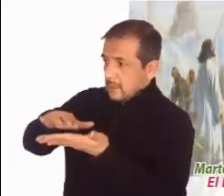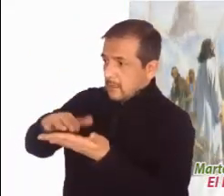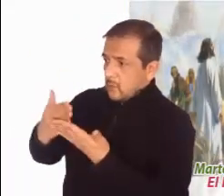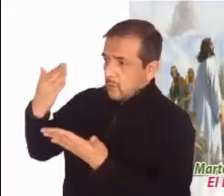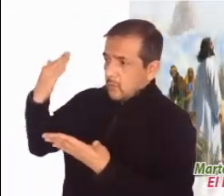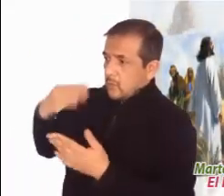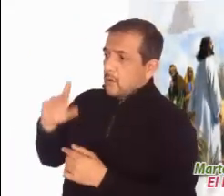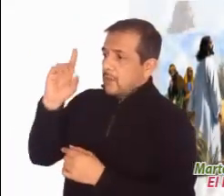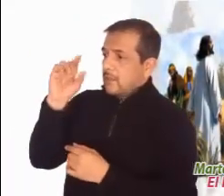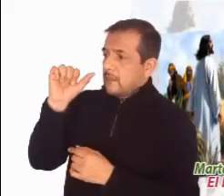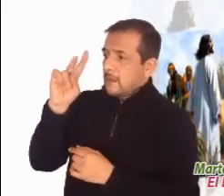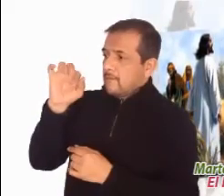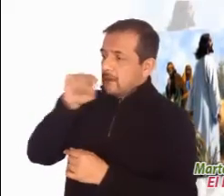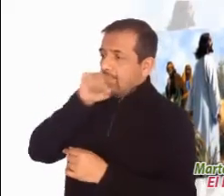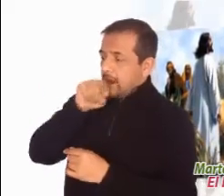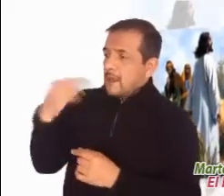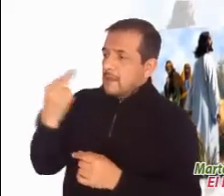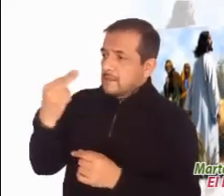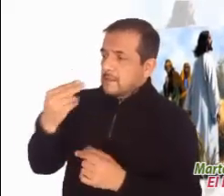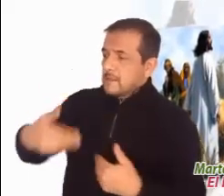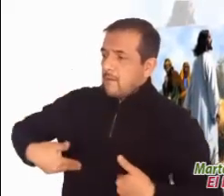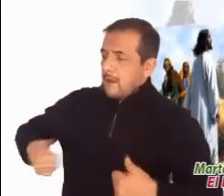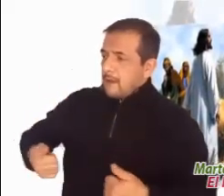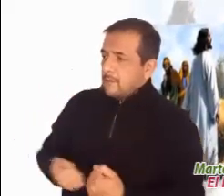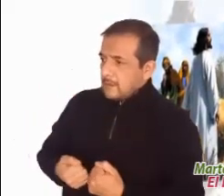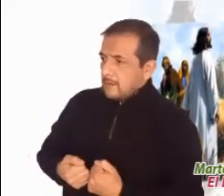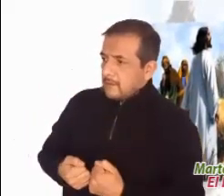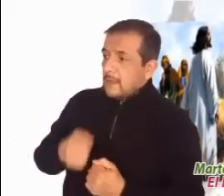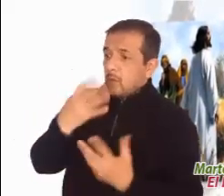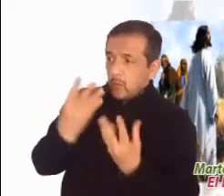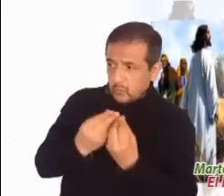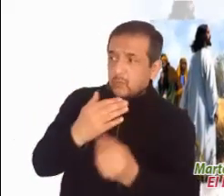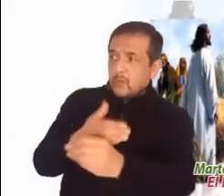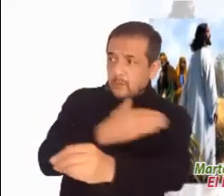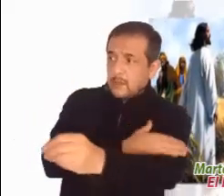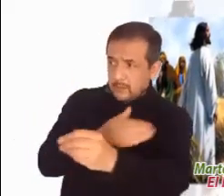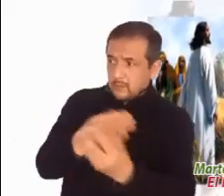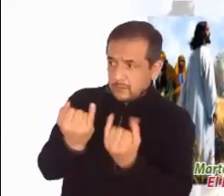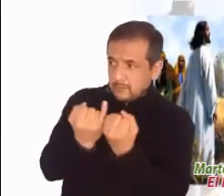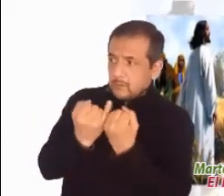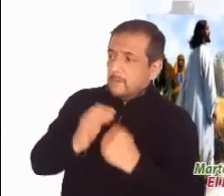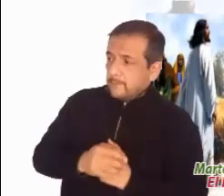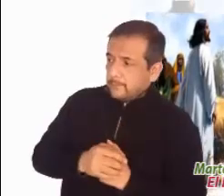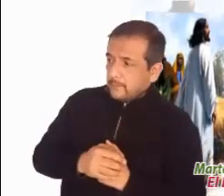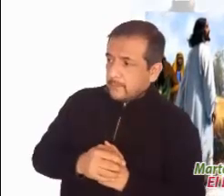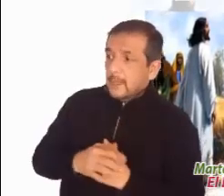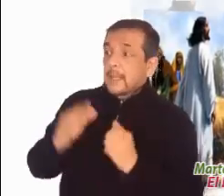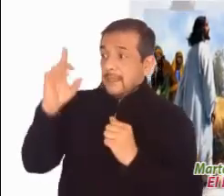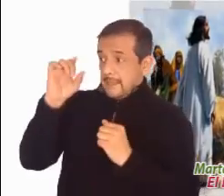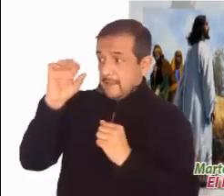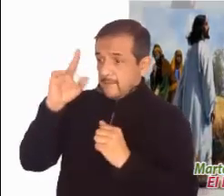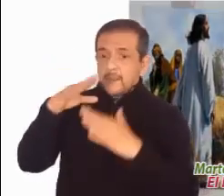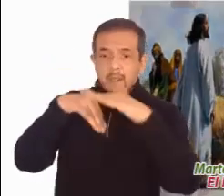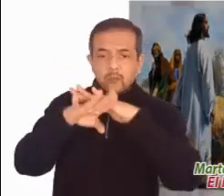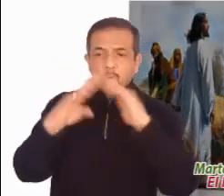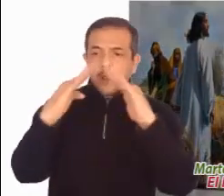acaso lo que hizo David una vez que tuvo necesidad y padecían hambre él y sus compañeros? Entró